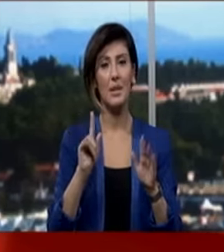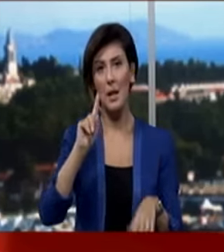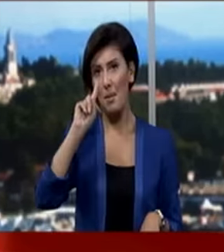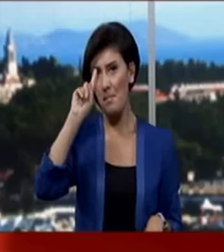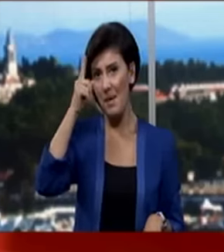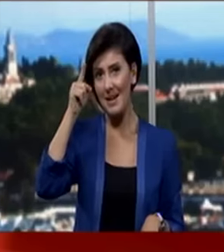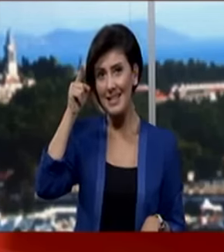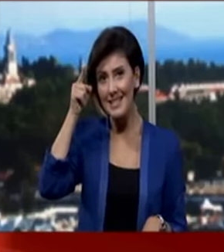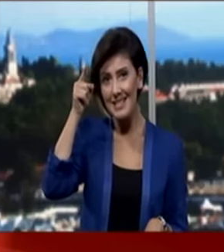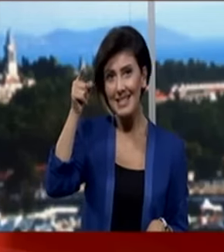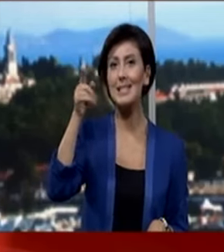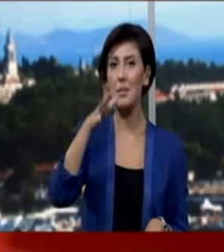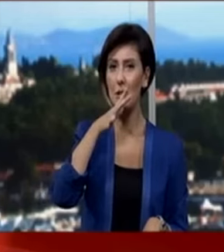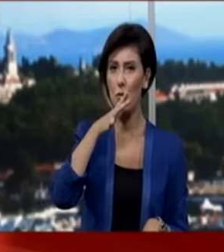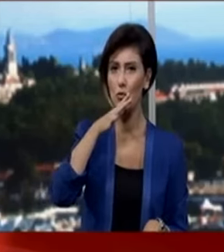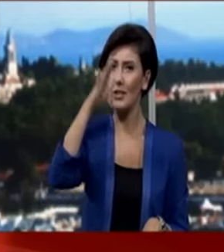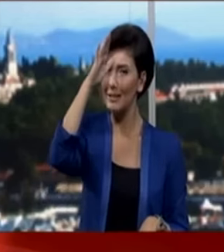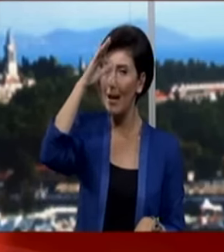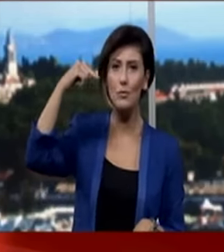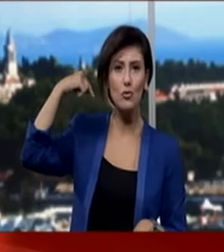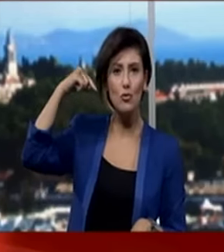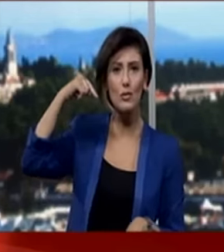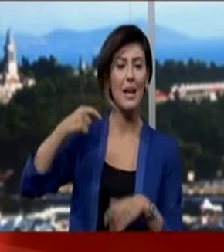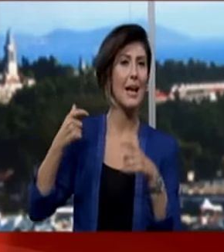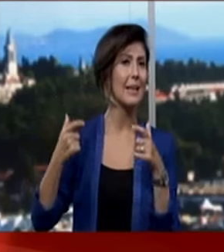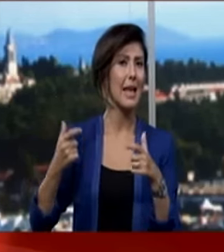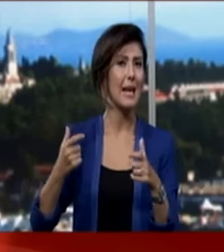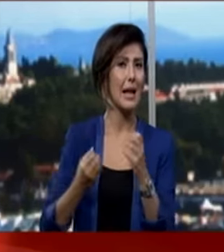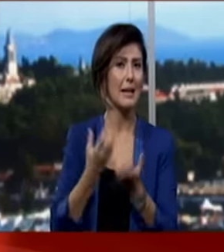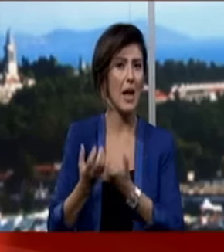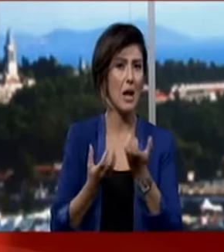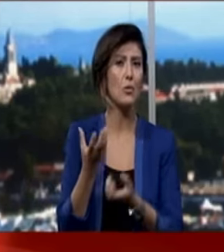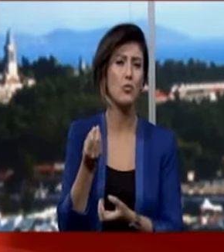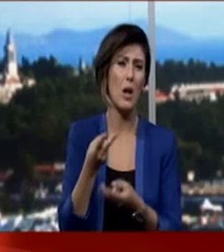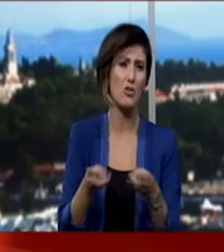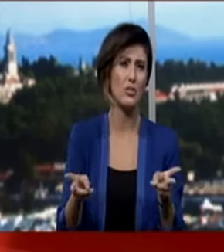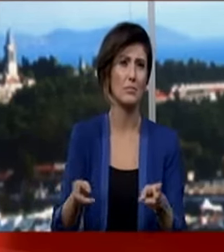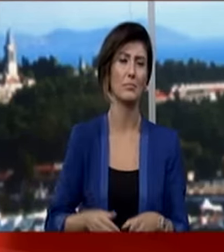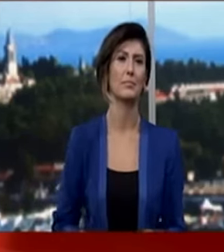Merkezi siz de biliyorsunuz. Irak, Süriye. Nereden kaynaklandığı çok açık.